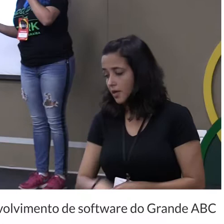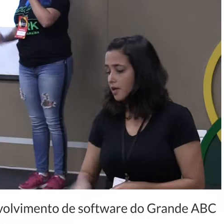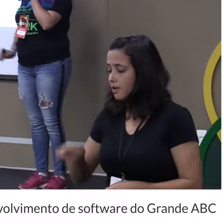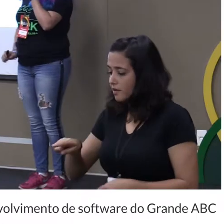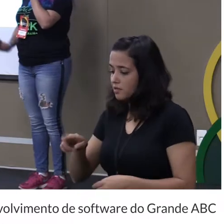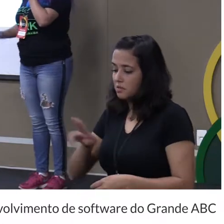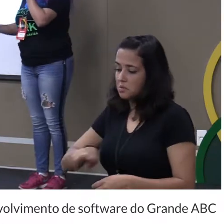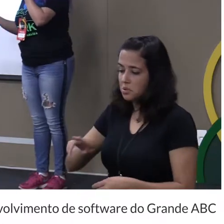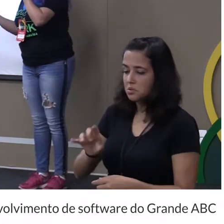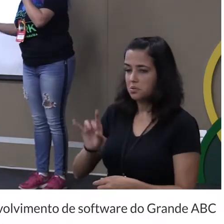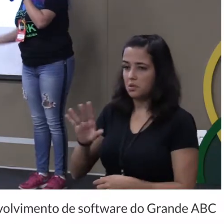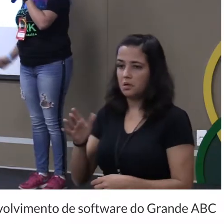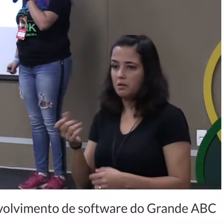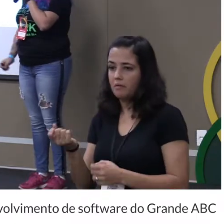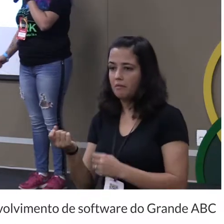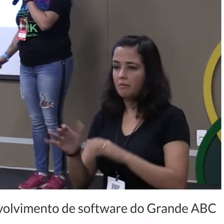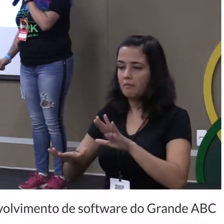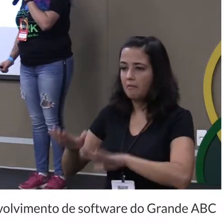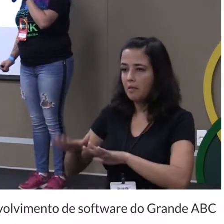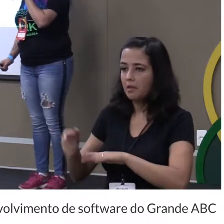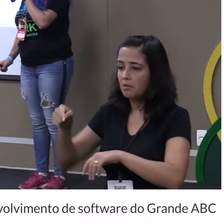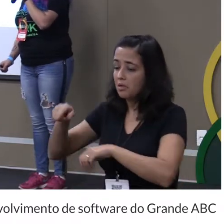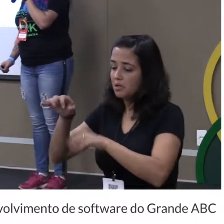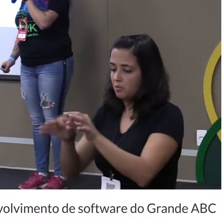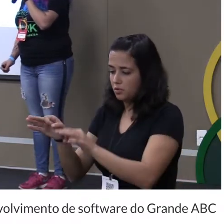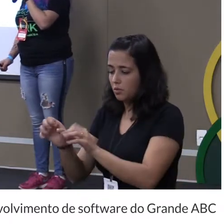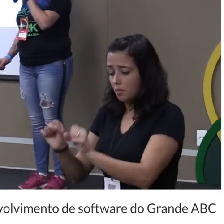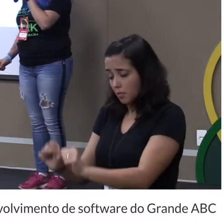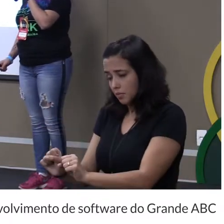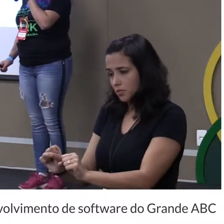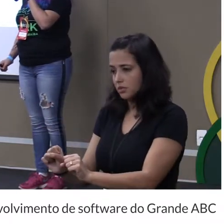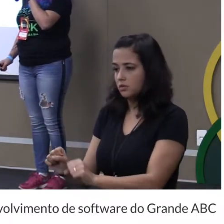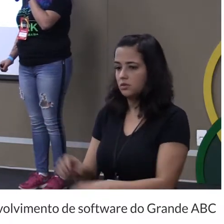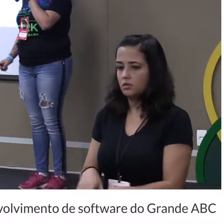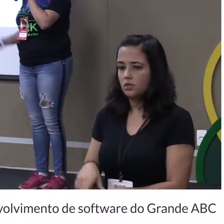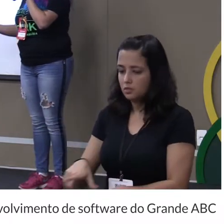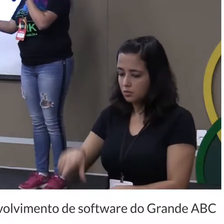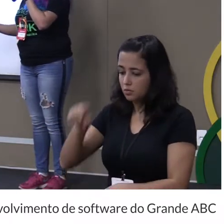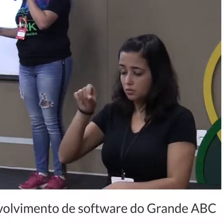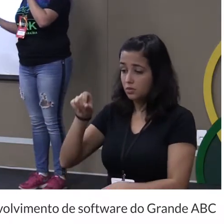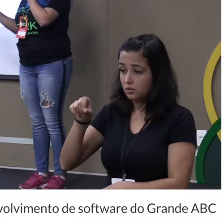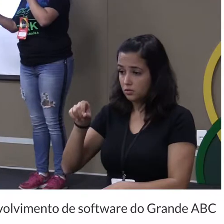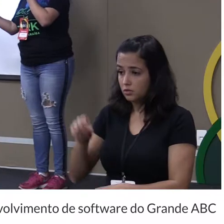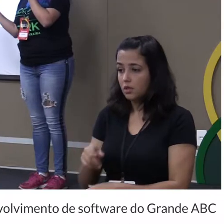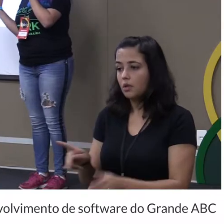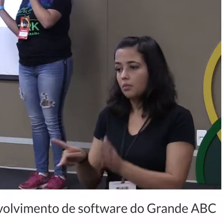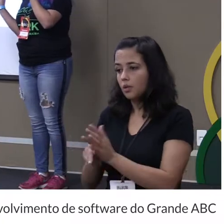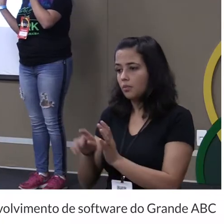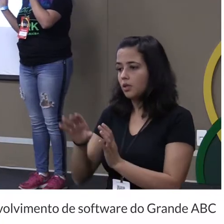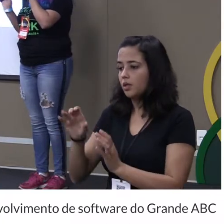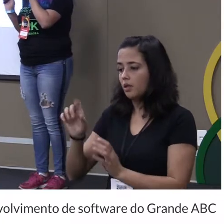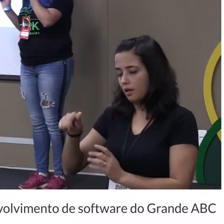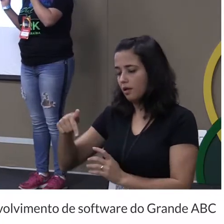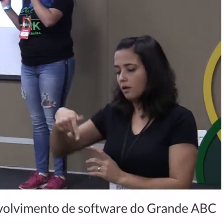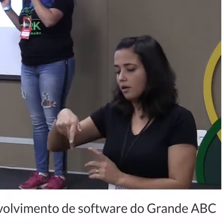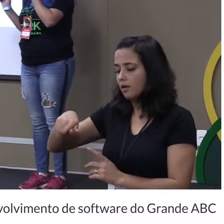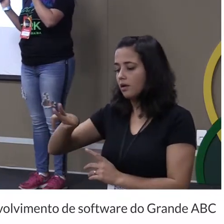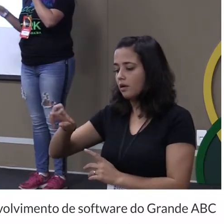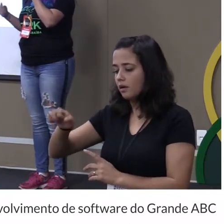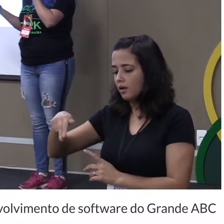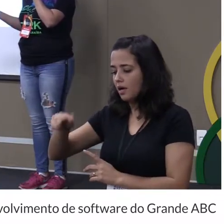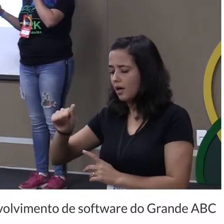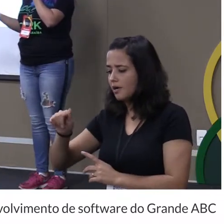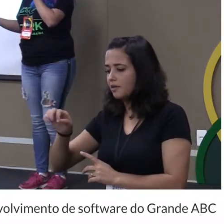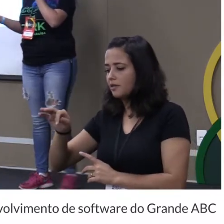ele uma vez ou outra só dentro desse projeto talvez posso é acho que vou então componente React simples